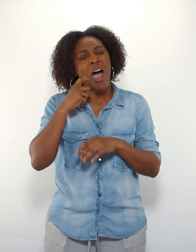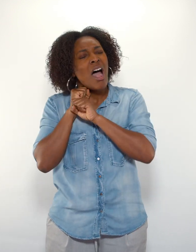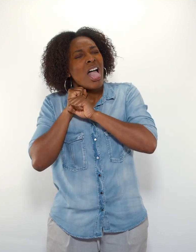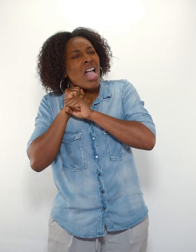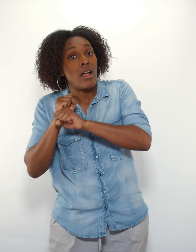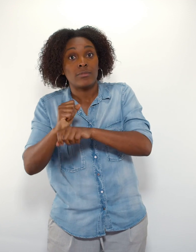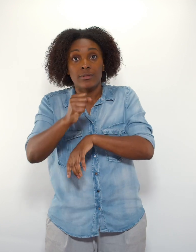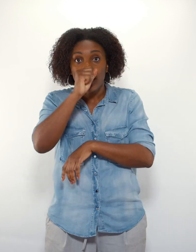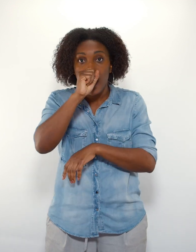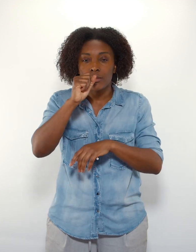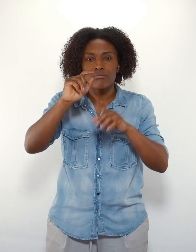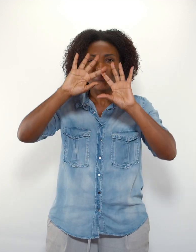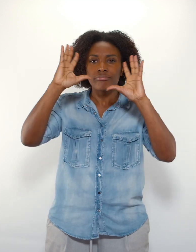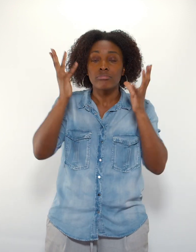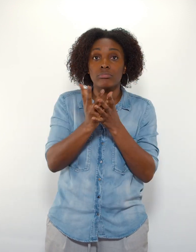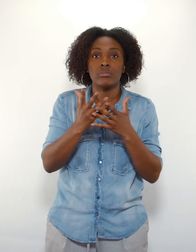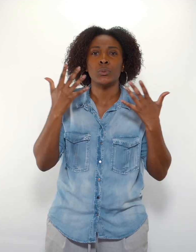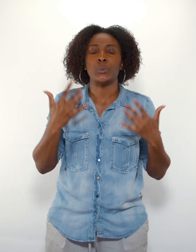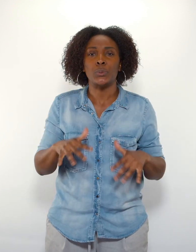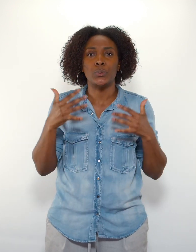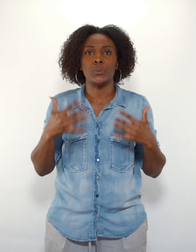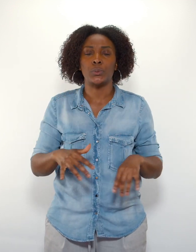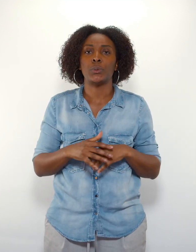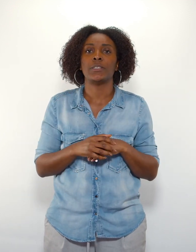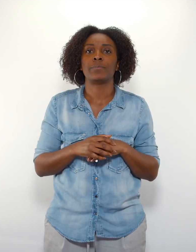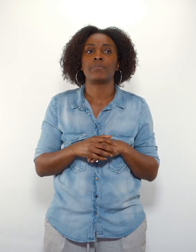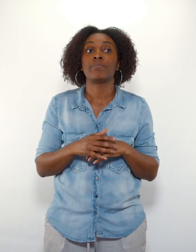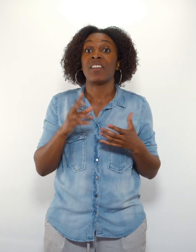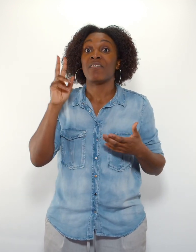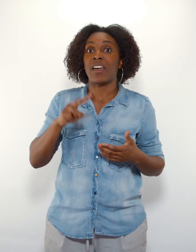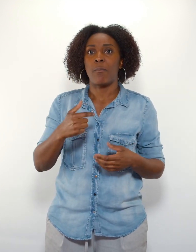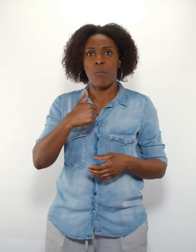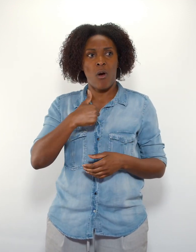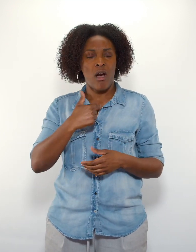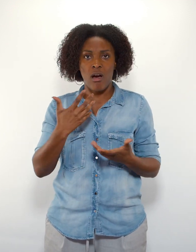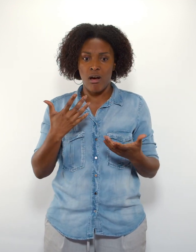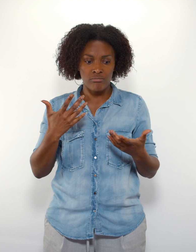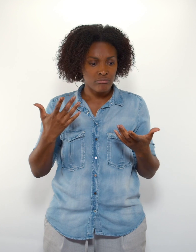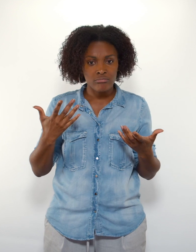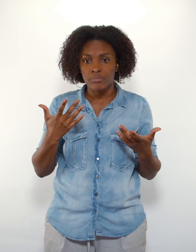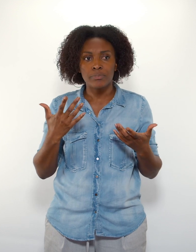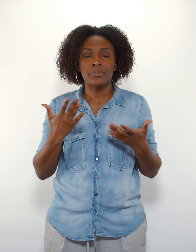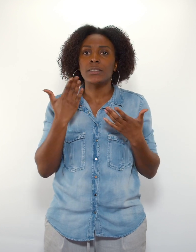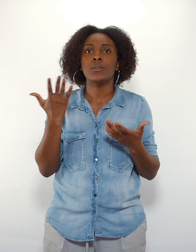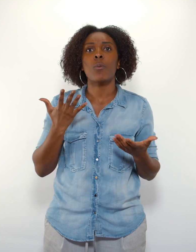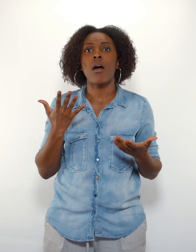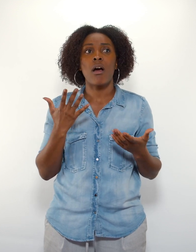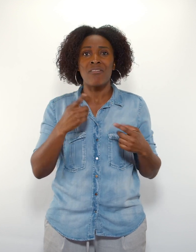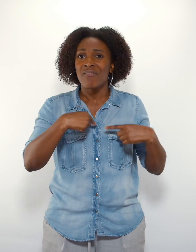au sexe et à la pornographie. Et quelque part, je dirigeais ma vie en allant en